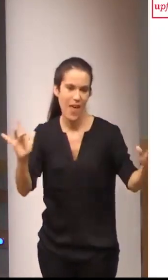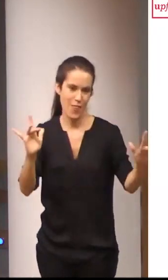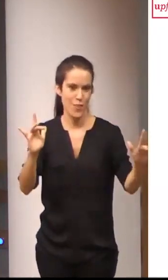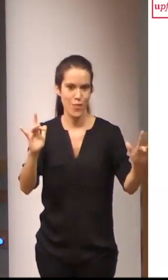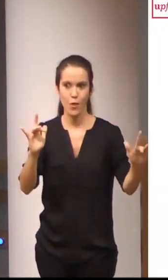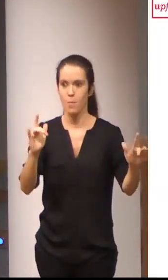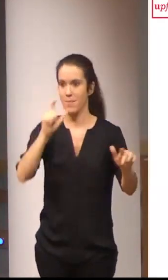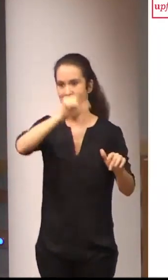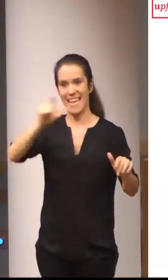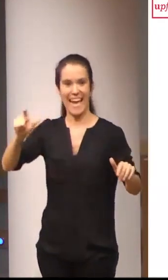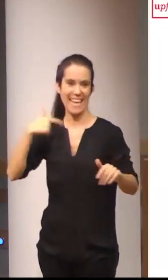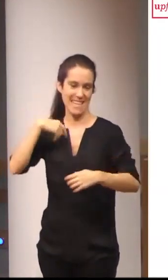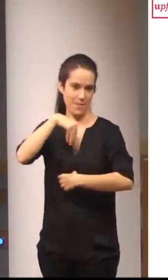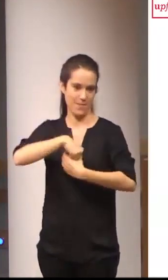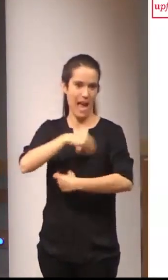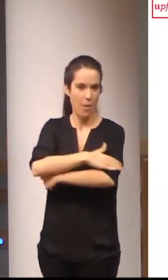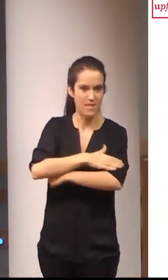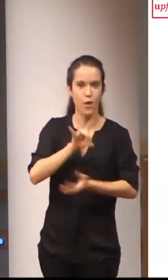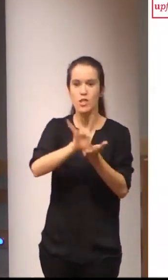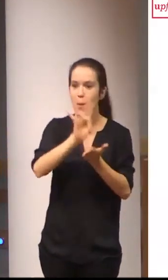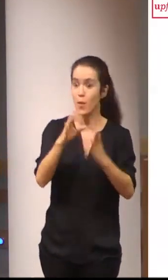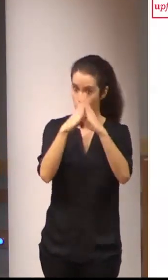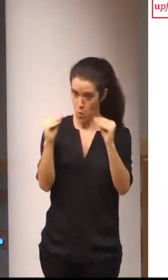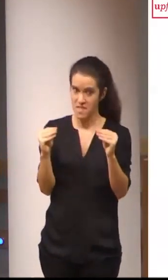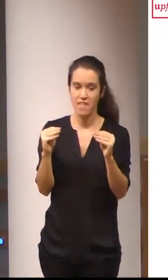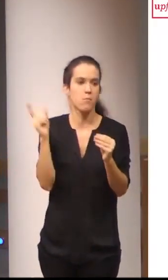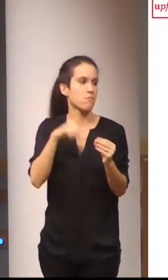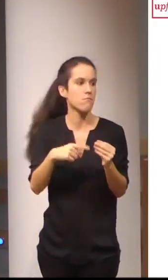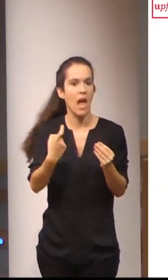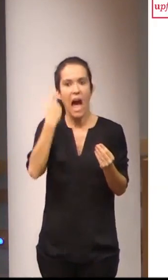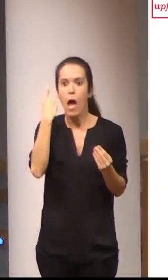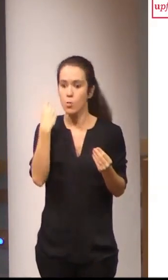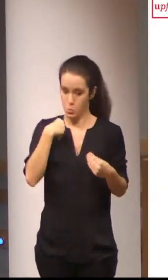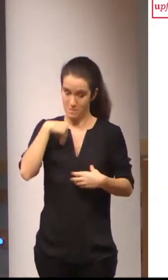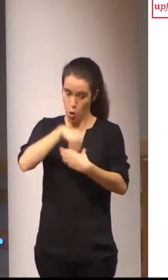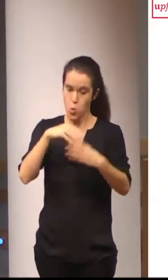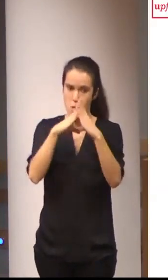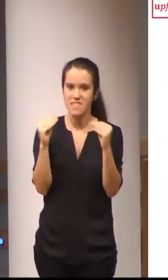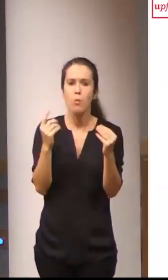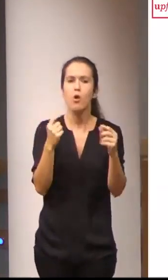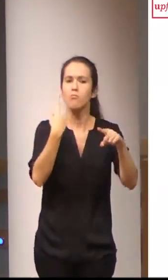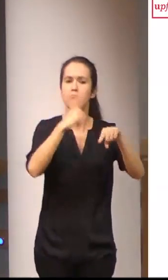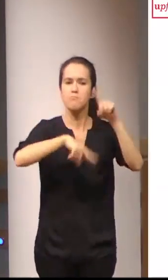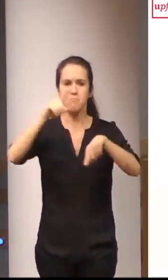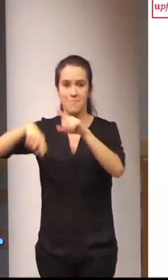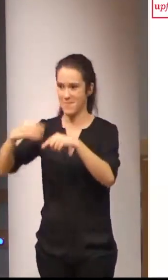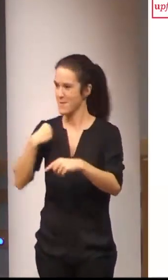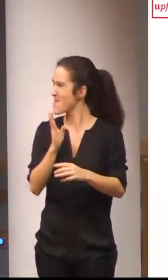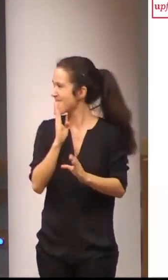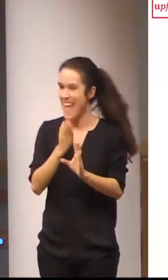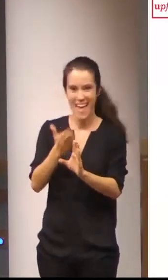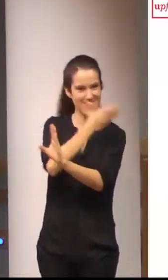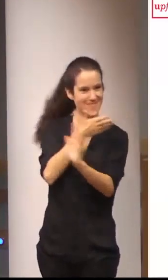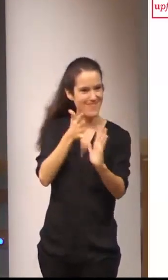personal de administración y servicios de la universidad estudiantes de la misma universidad un poco en la línea de lo que comentaba